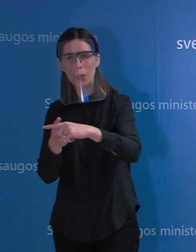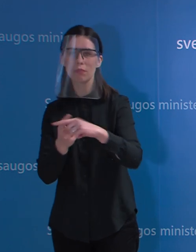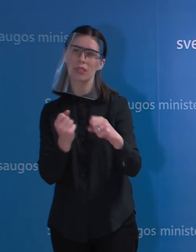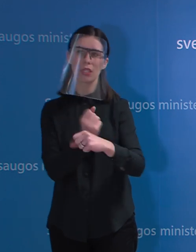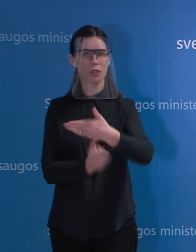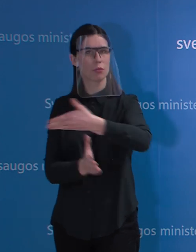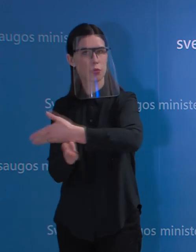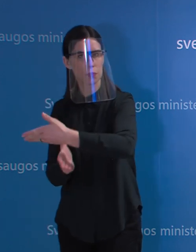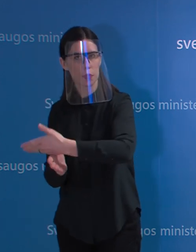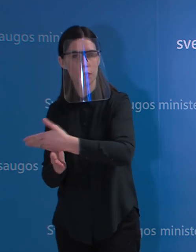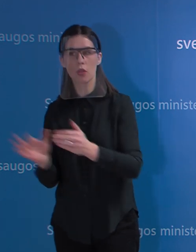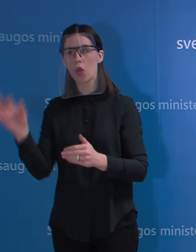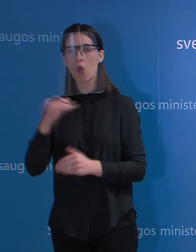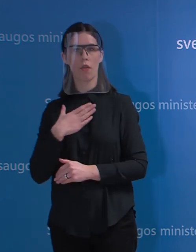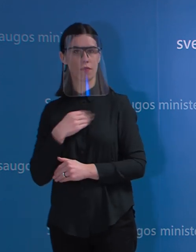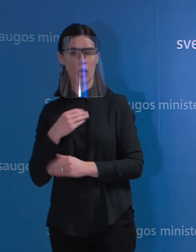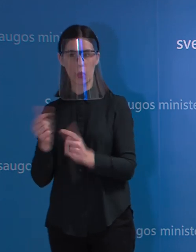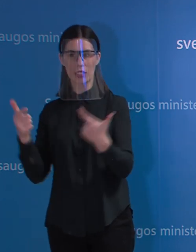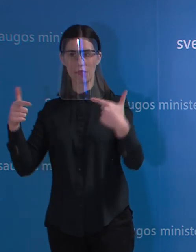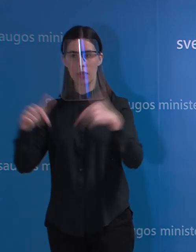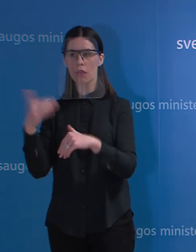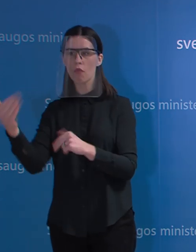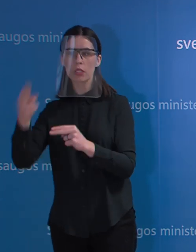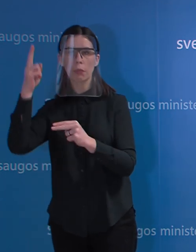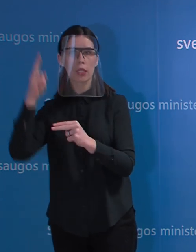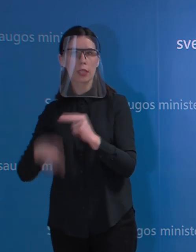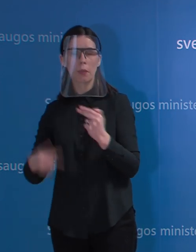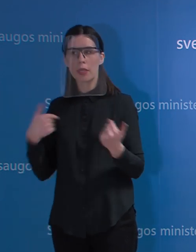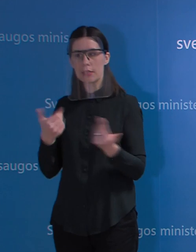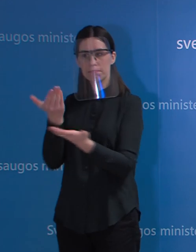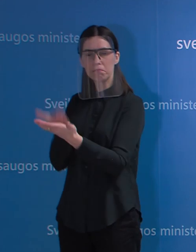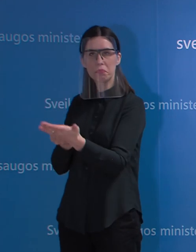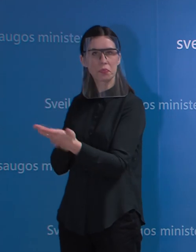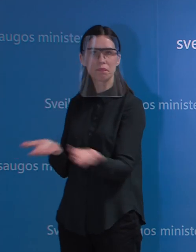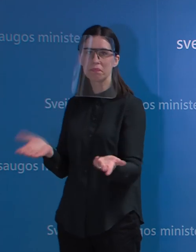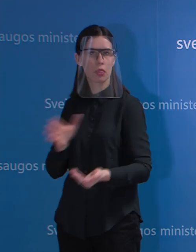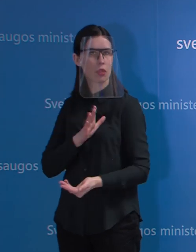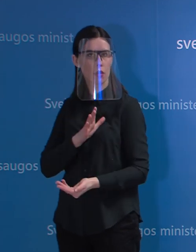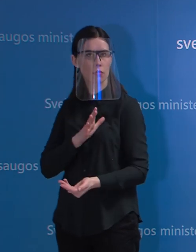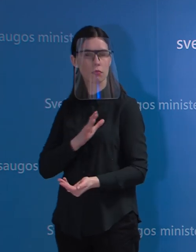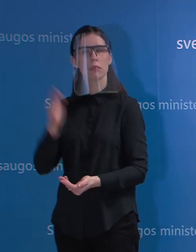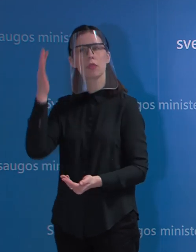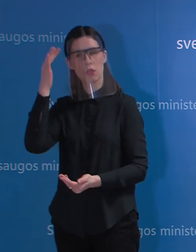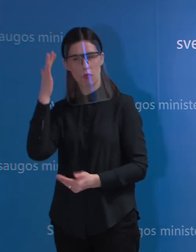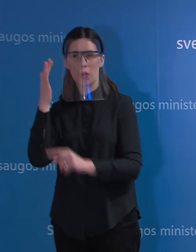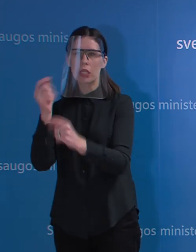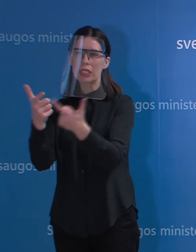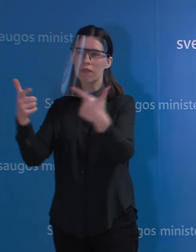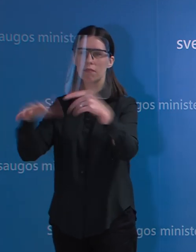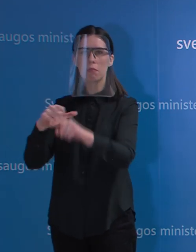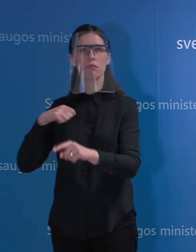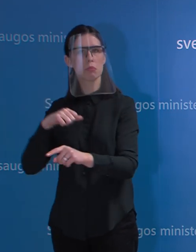valdybės sprendimo tikrai aš negaliu jo komentuoti, aš manau, kad savo valdybė įvertino visas aplinkybes ir